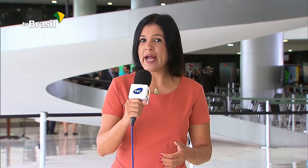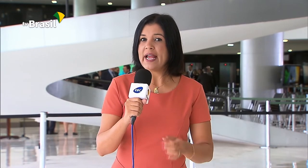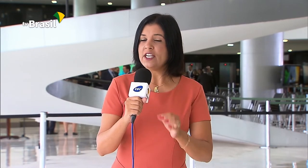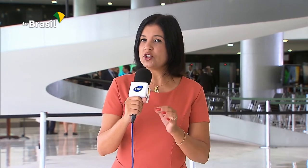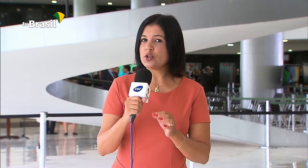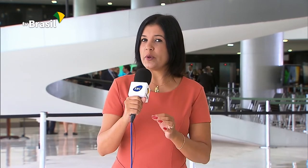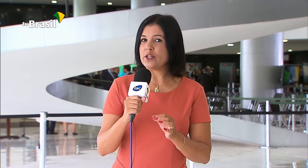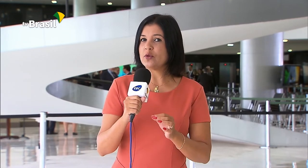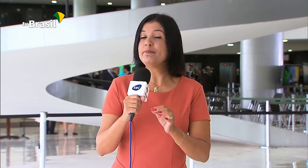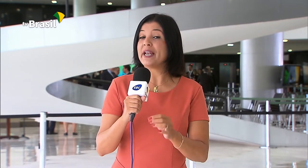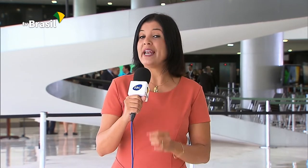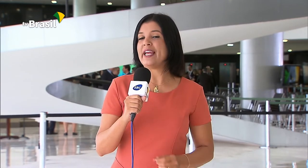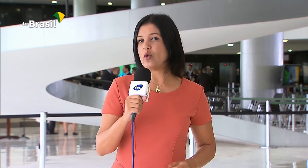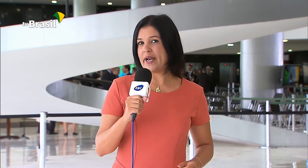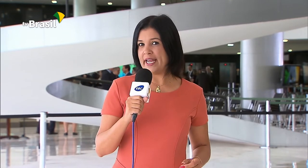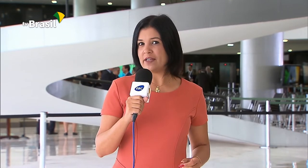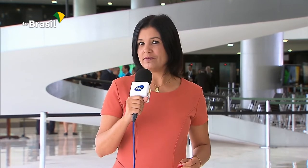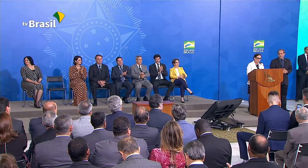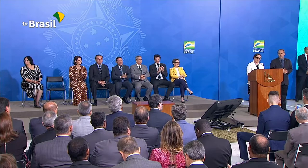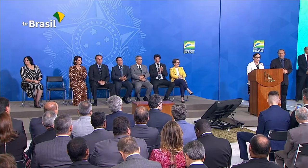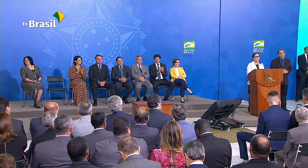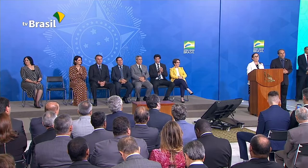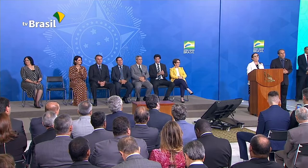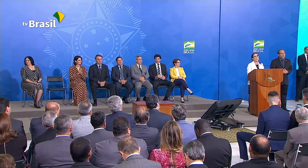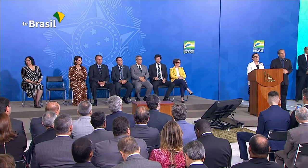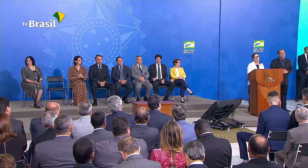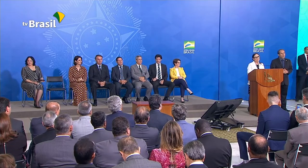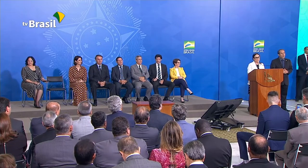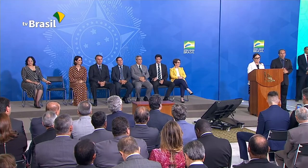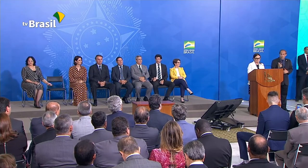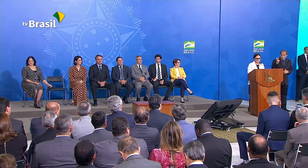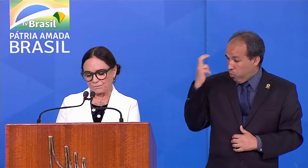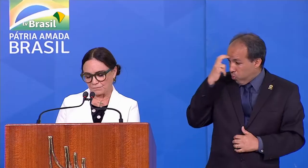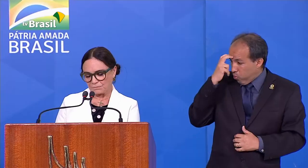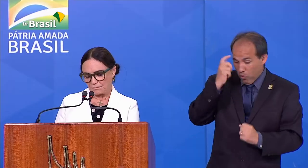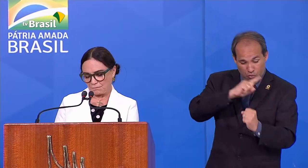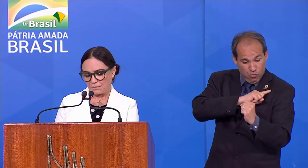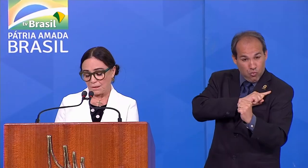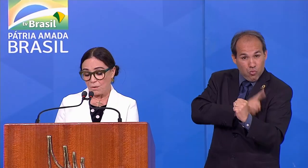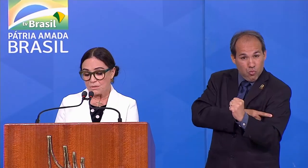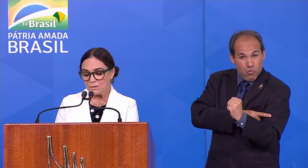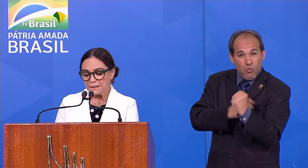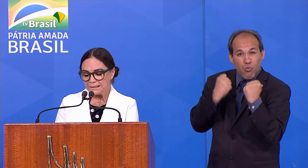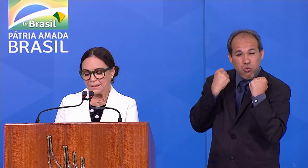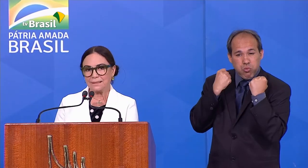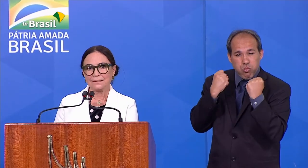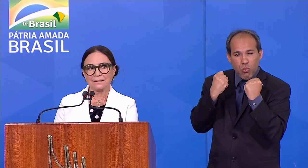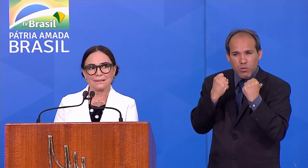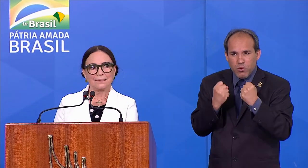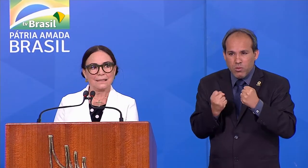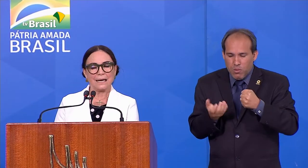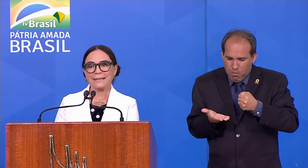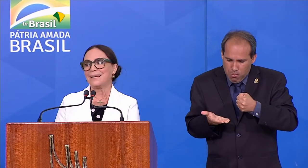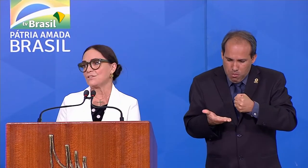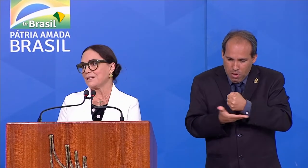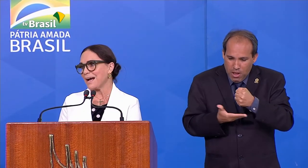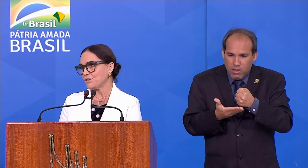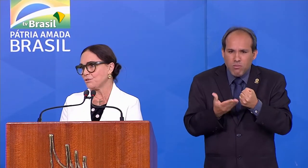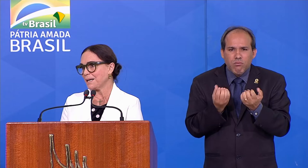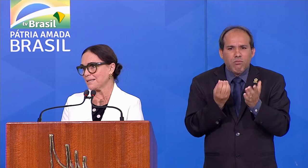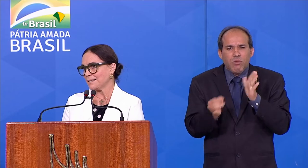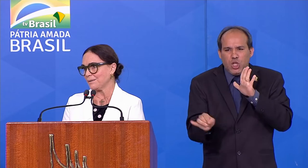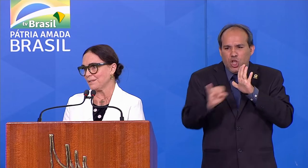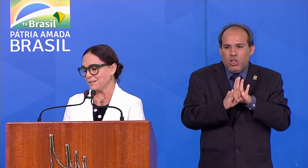de Cultura, instituído pela Lei Rouanet. Uma cultura forte consolida a